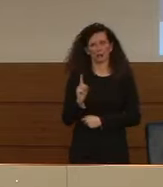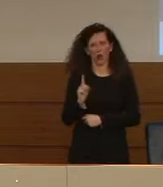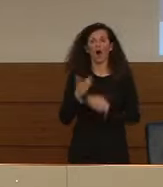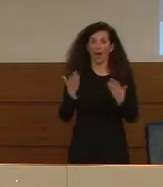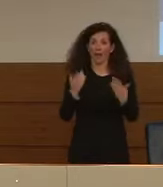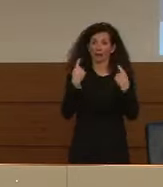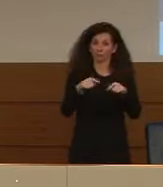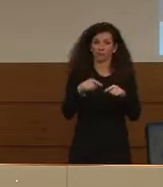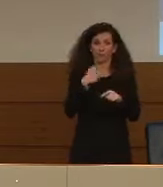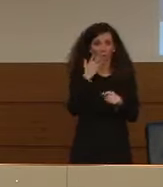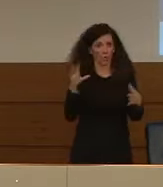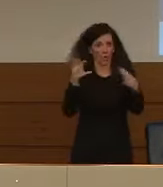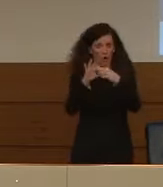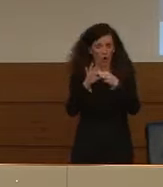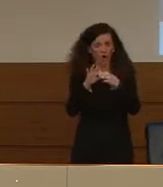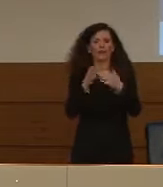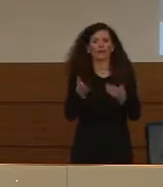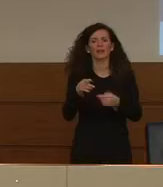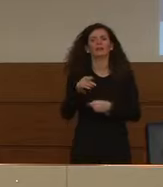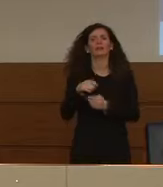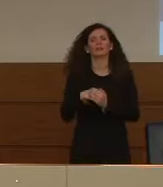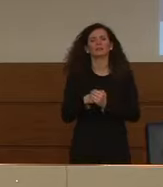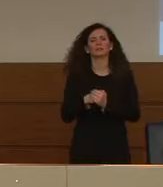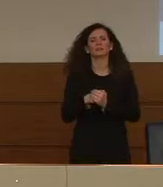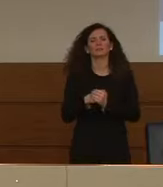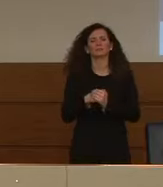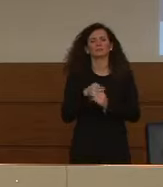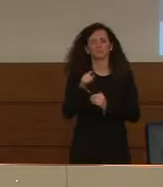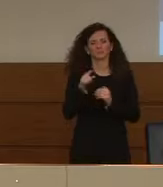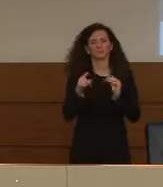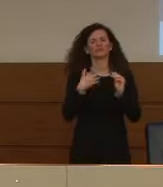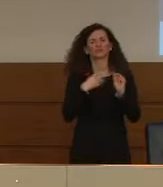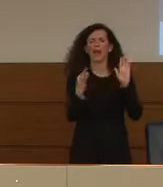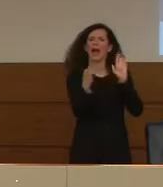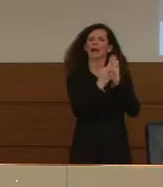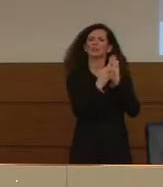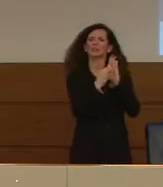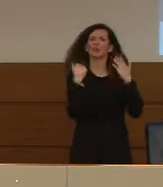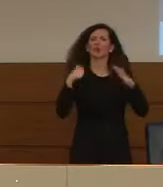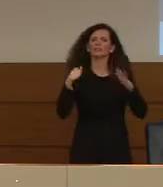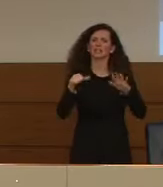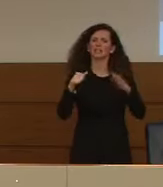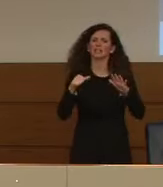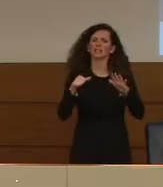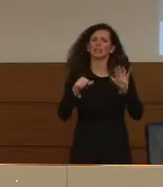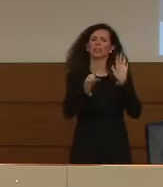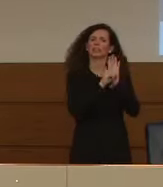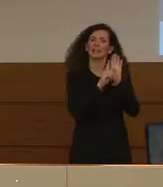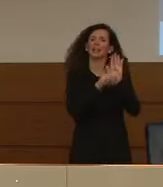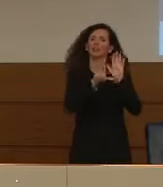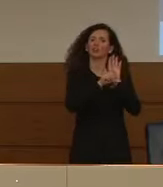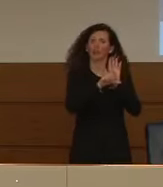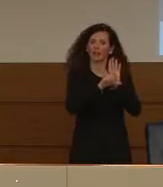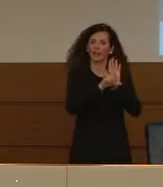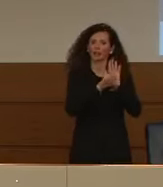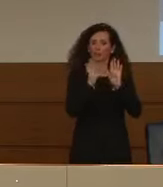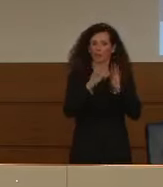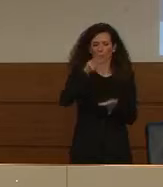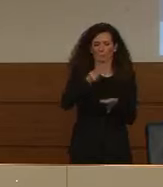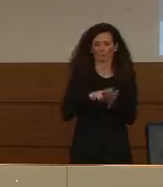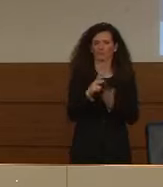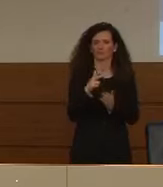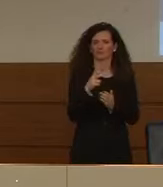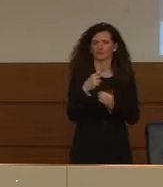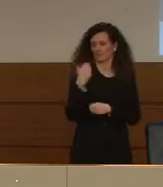questo ed è previsto anche dal articolo 16 del decreto legge è appena varato